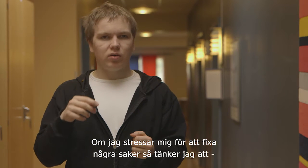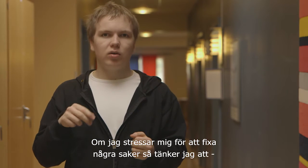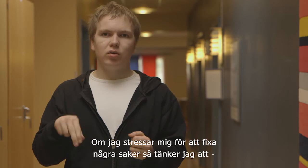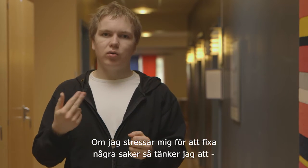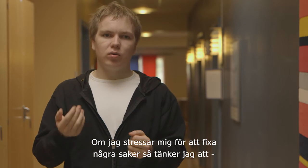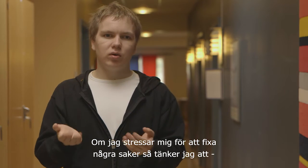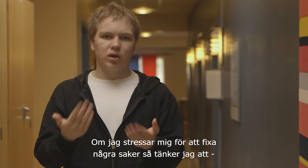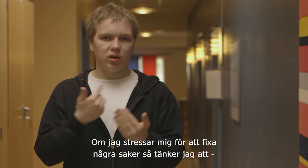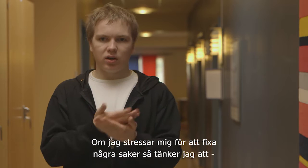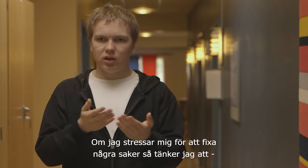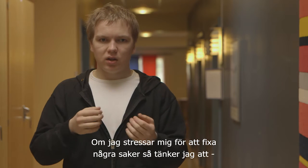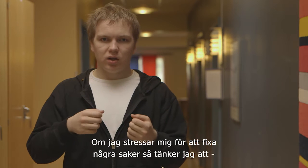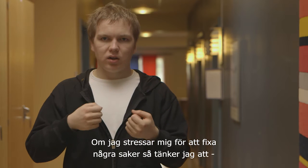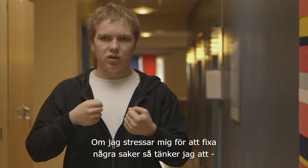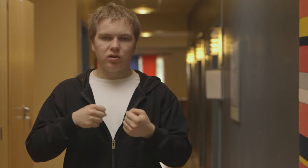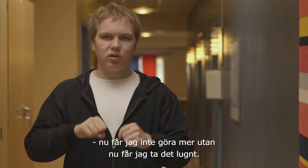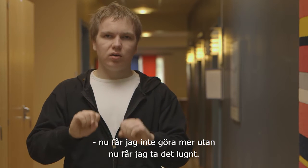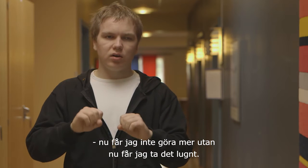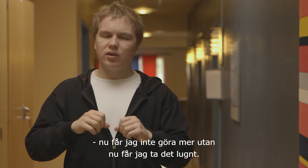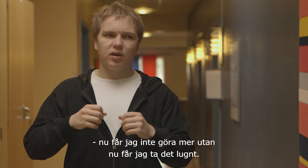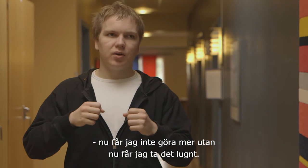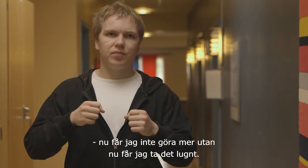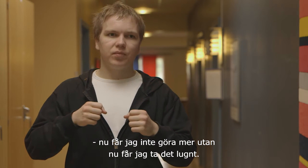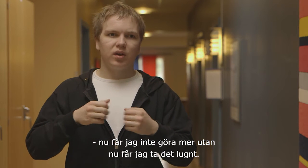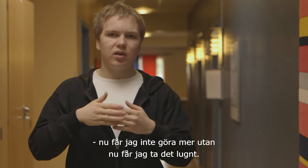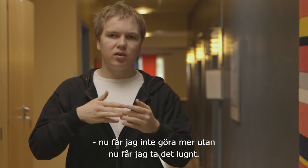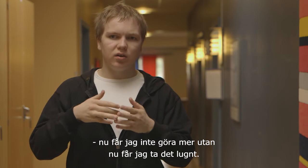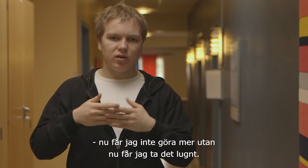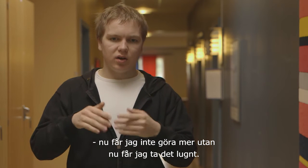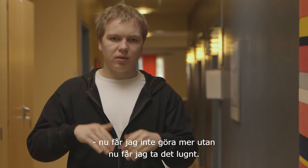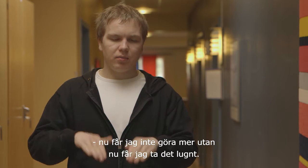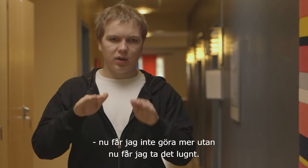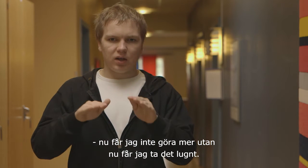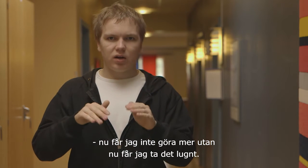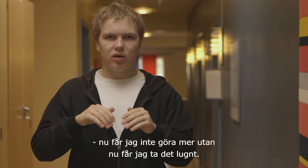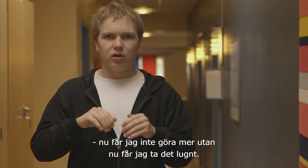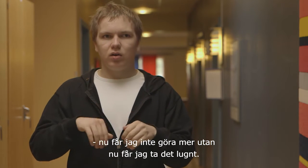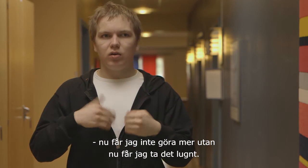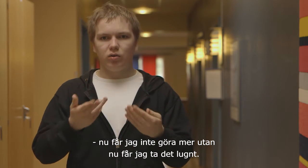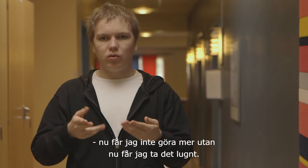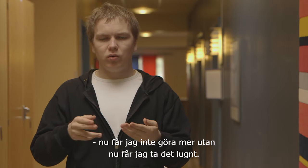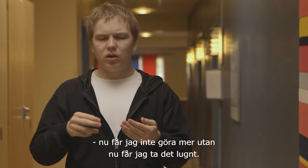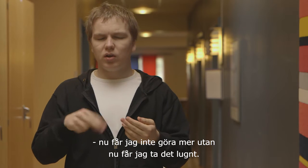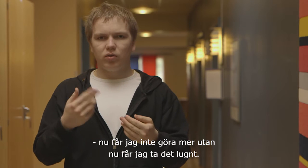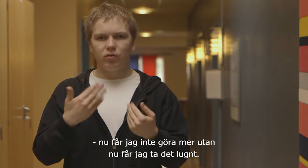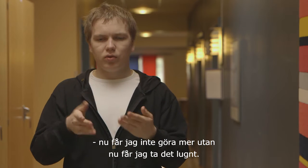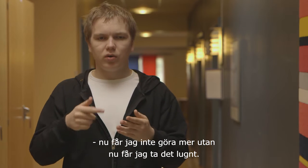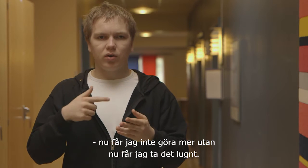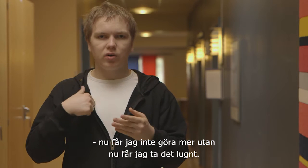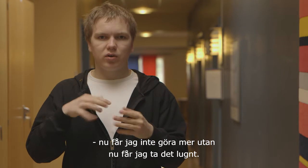att nu får inte jag göra mer utan nu får